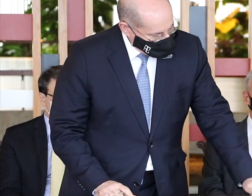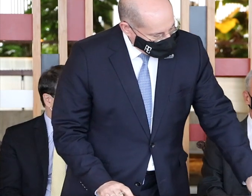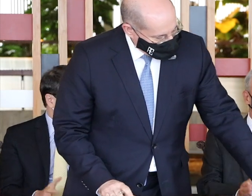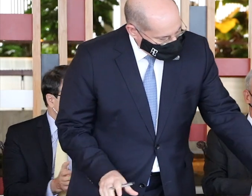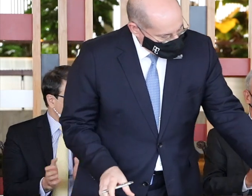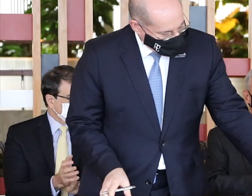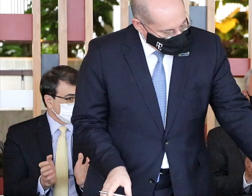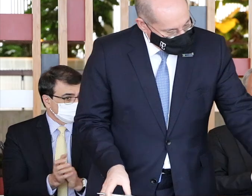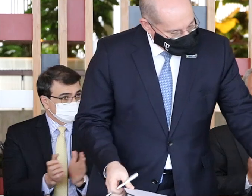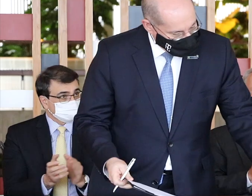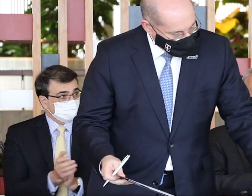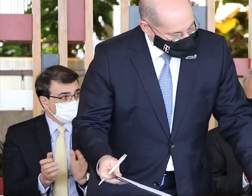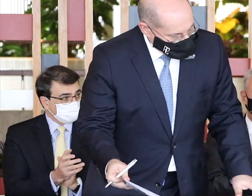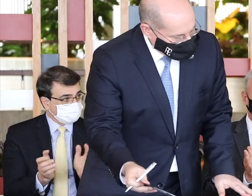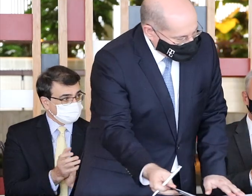Aplausos.